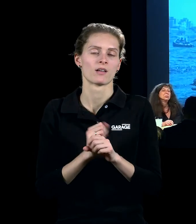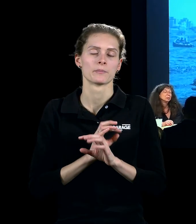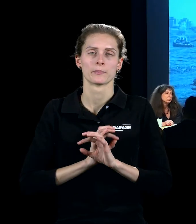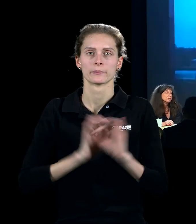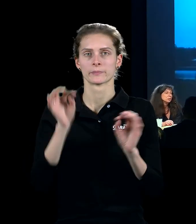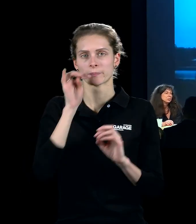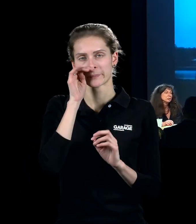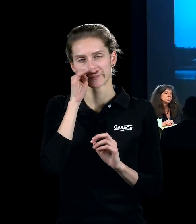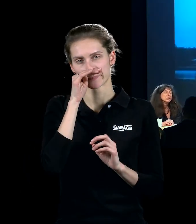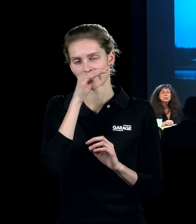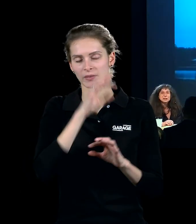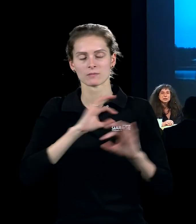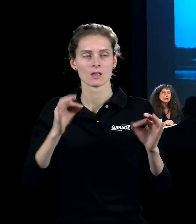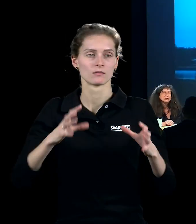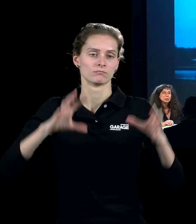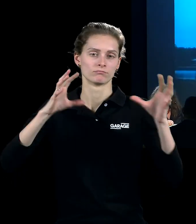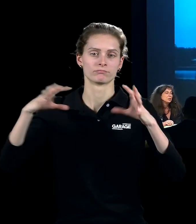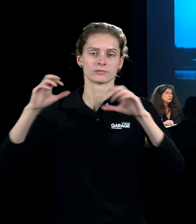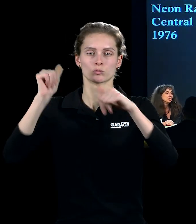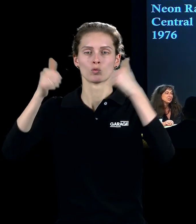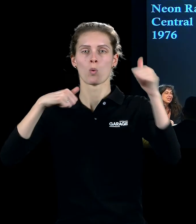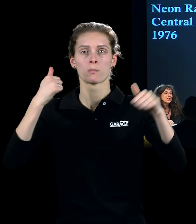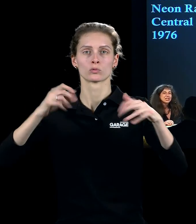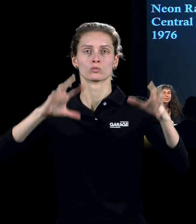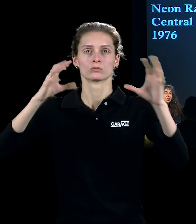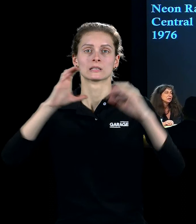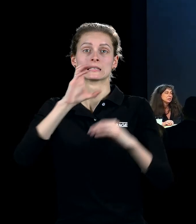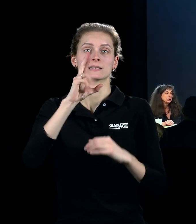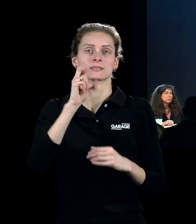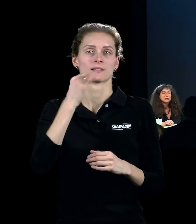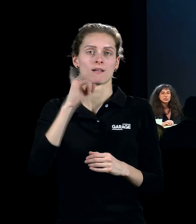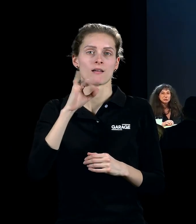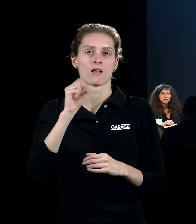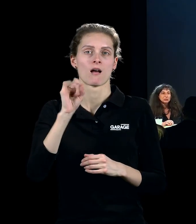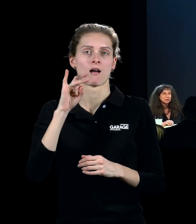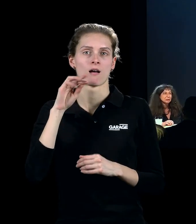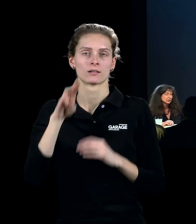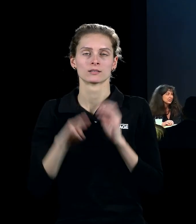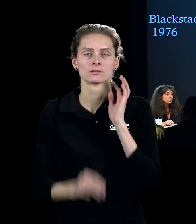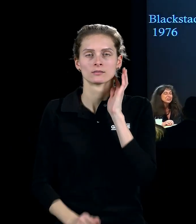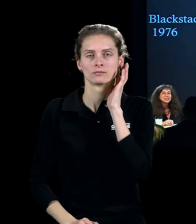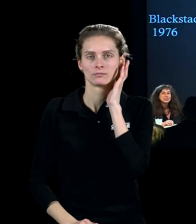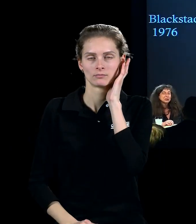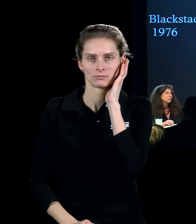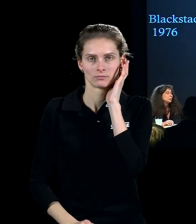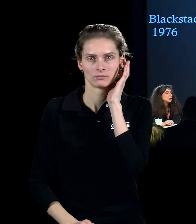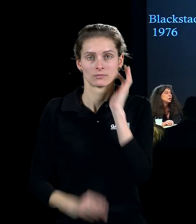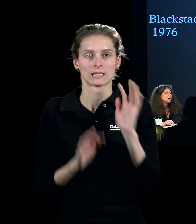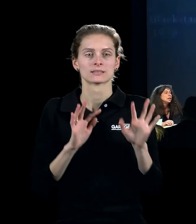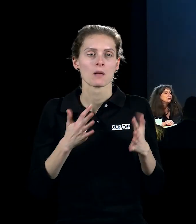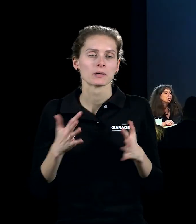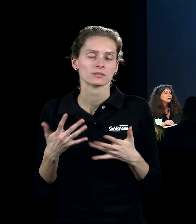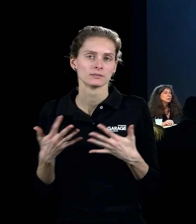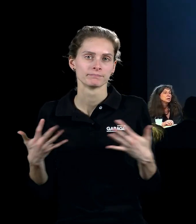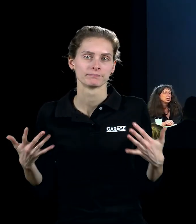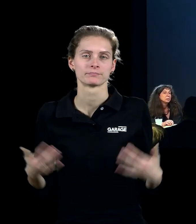небесные скульптуры, небесные, скай-арт, события всевозможные.